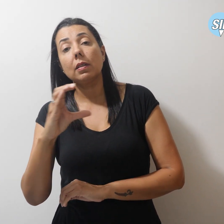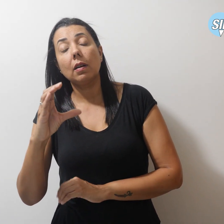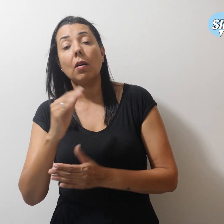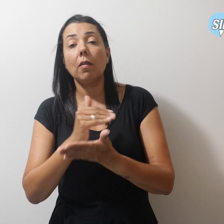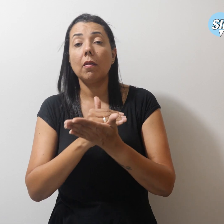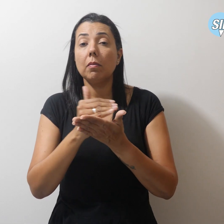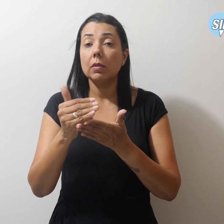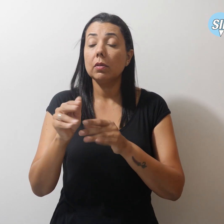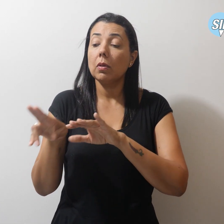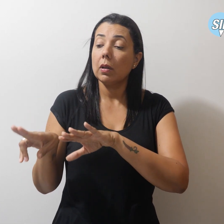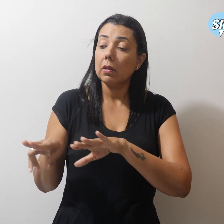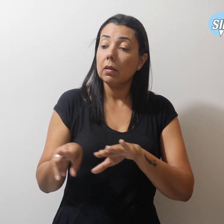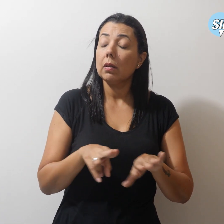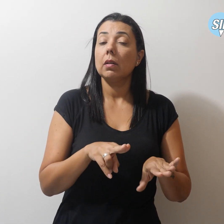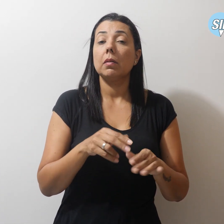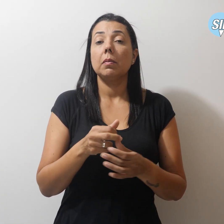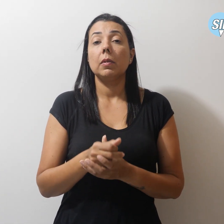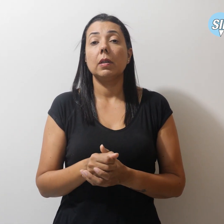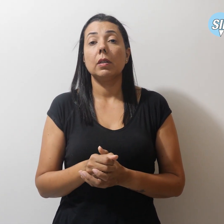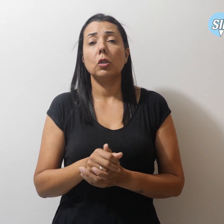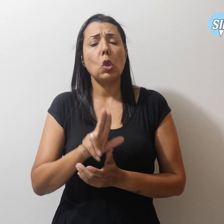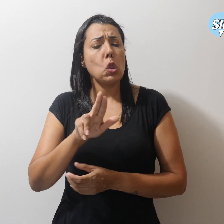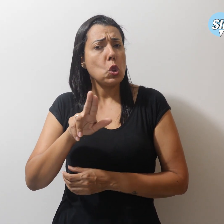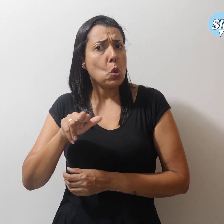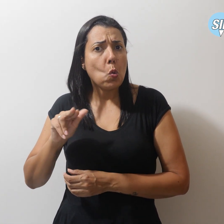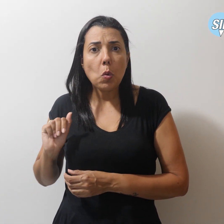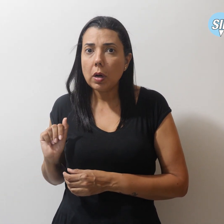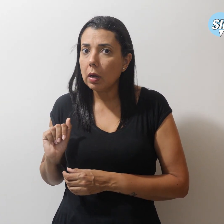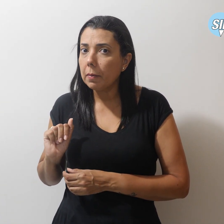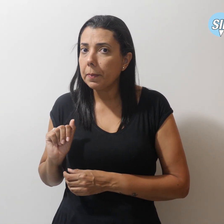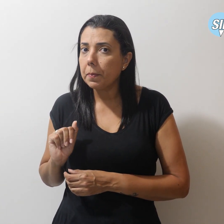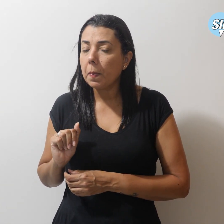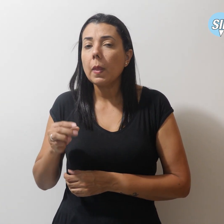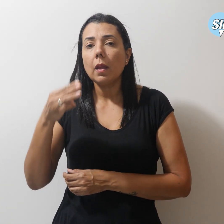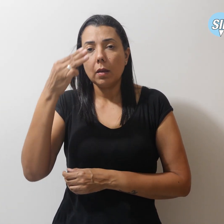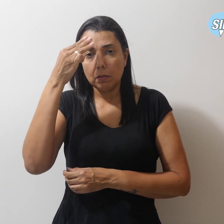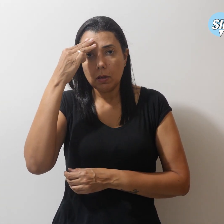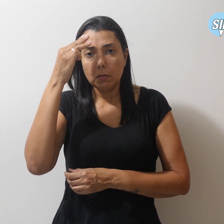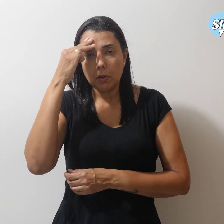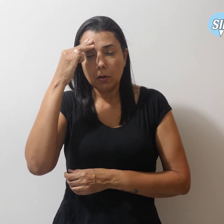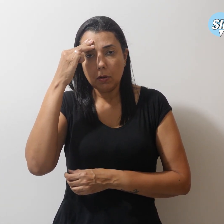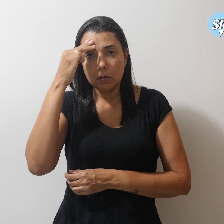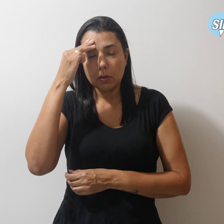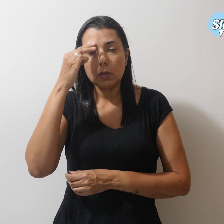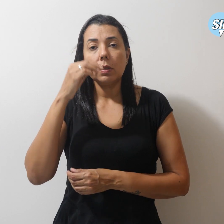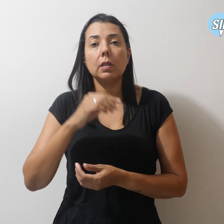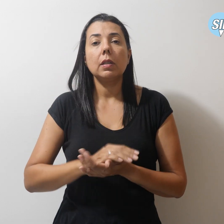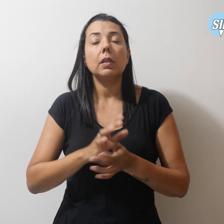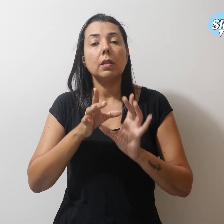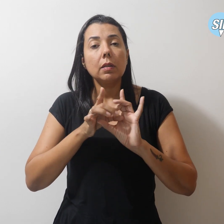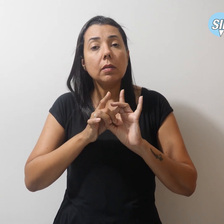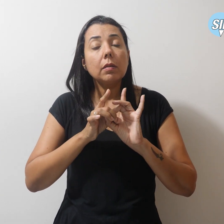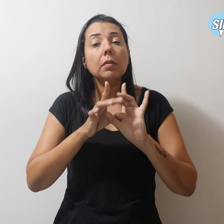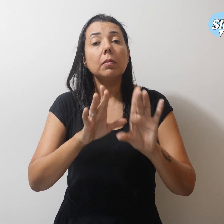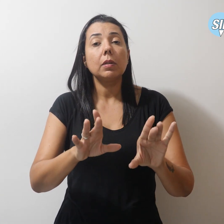a semana do Nunca Mais. Memória restaurada, democracia viva.